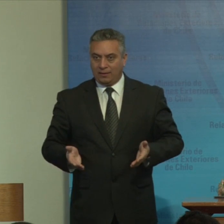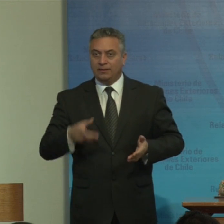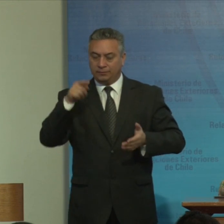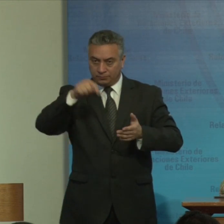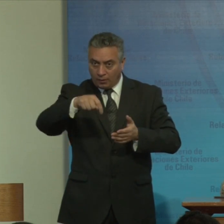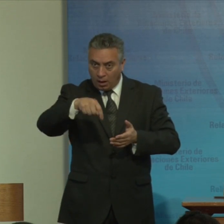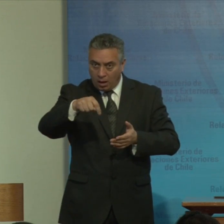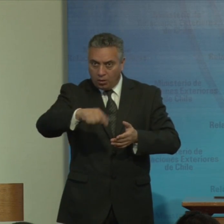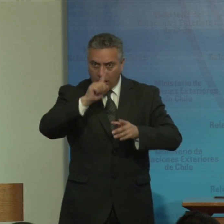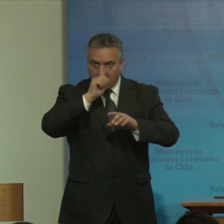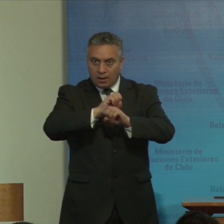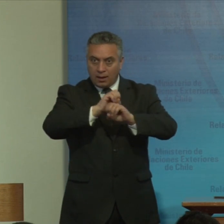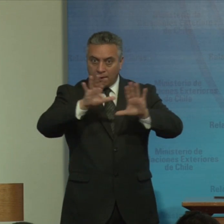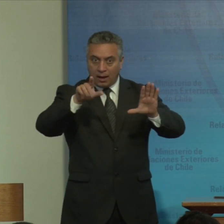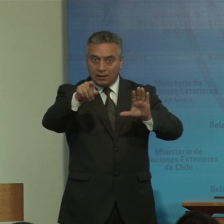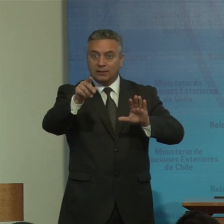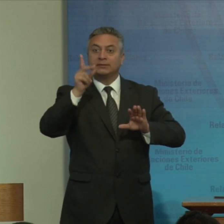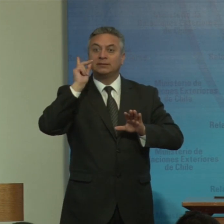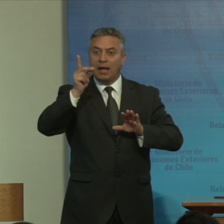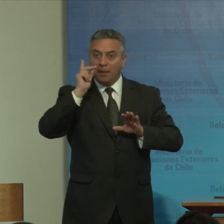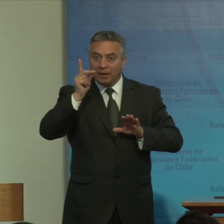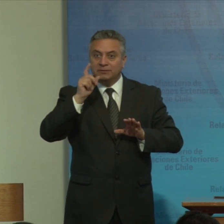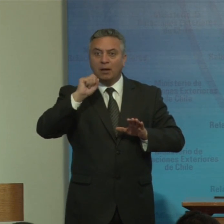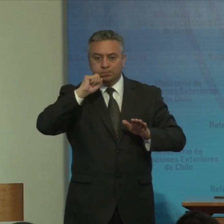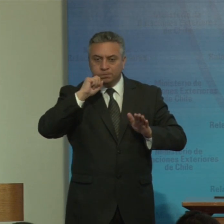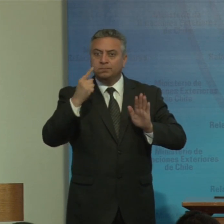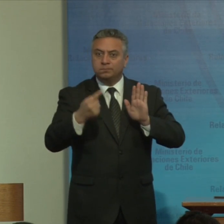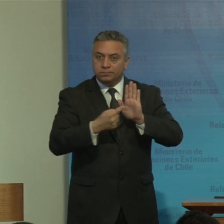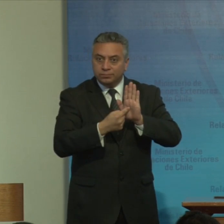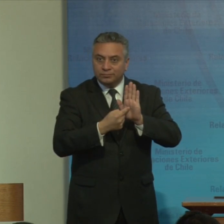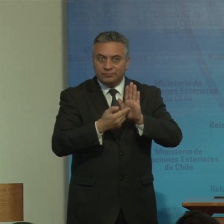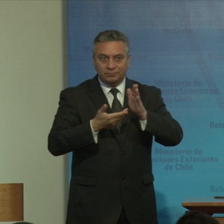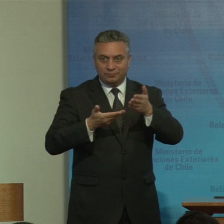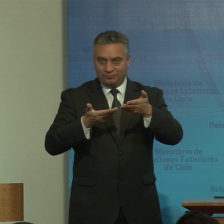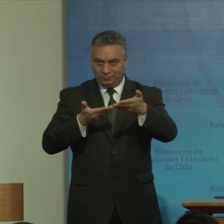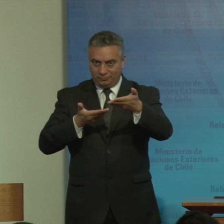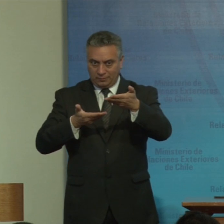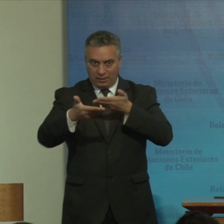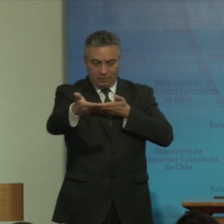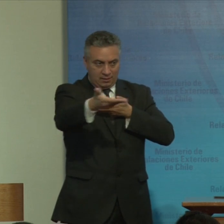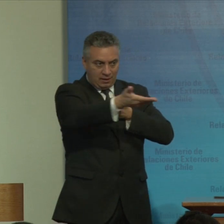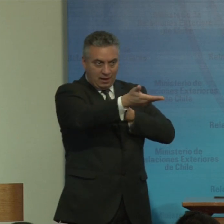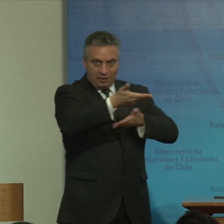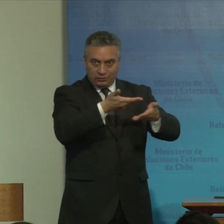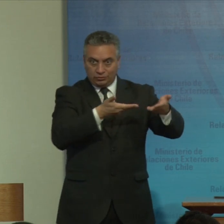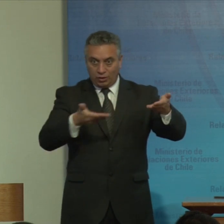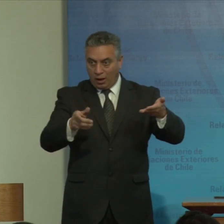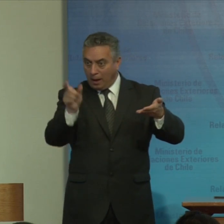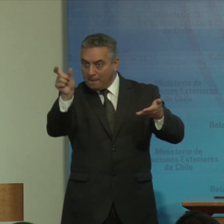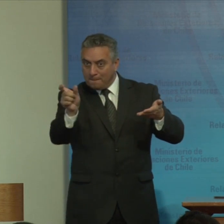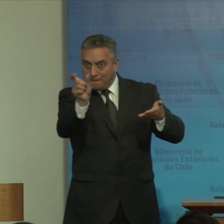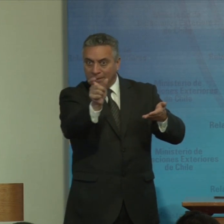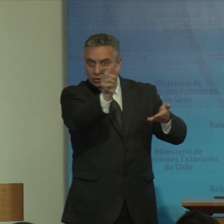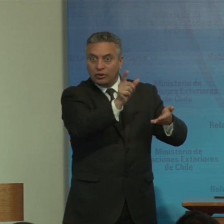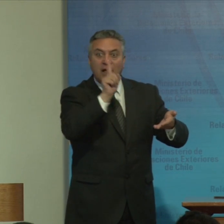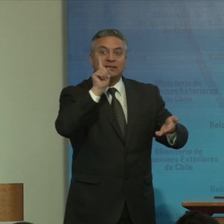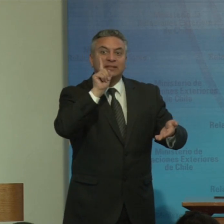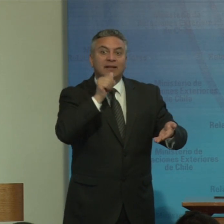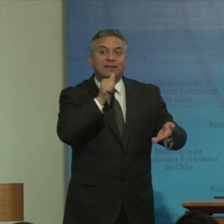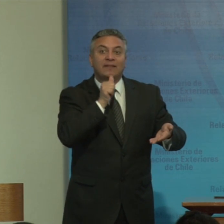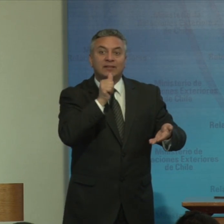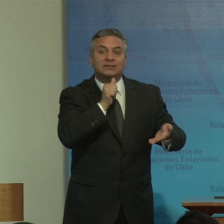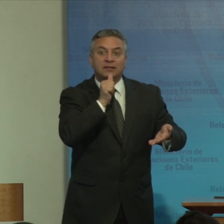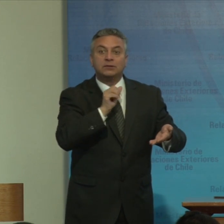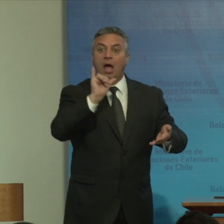aclarar que la discapacidad resulta en la interacción en las personas con deficiencias y las barreras efectivamente